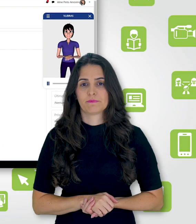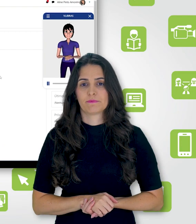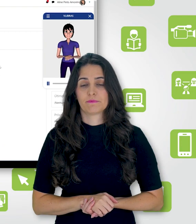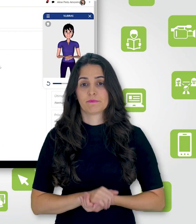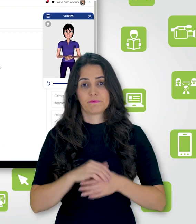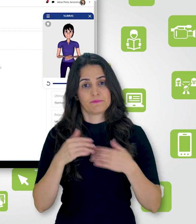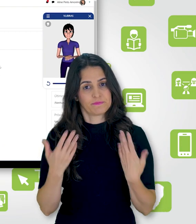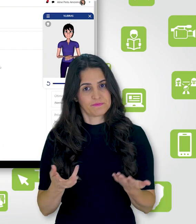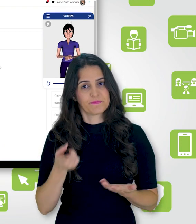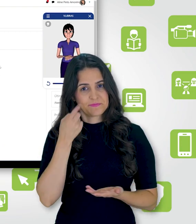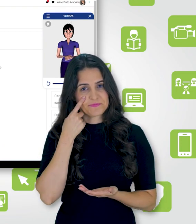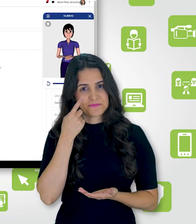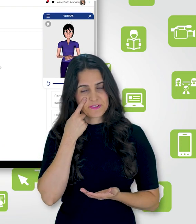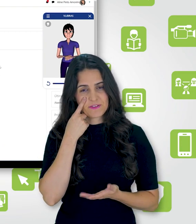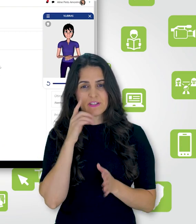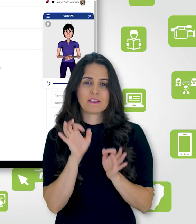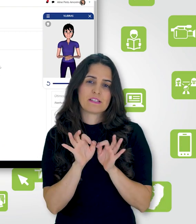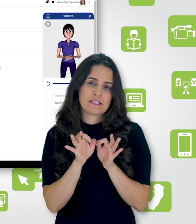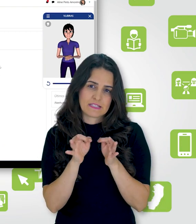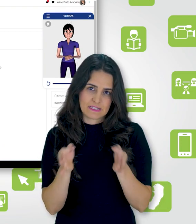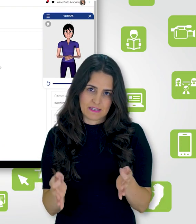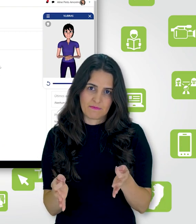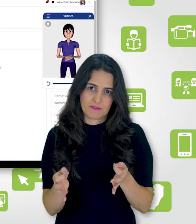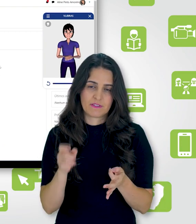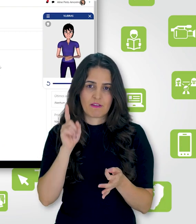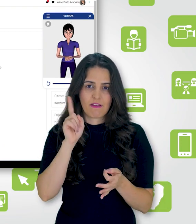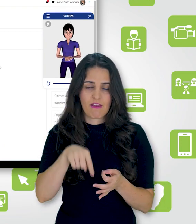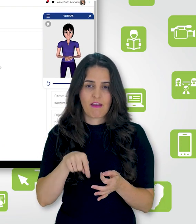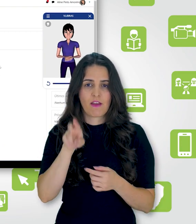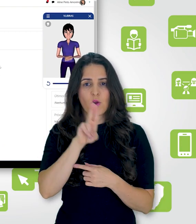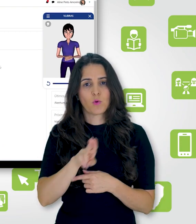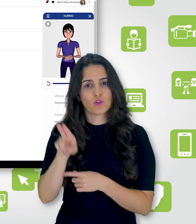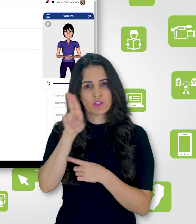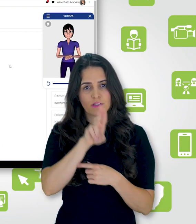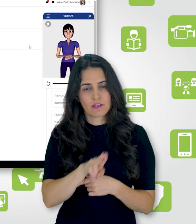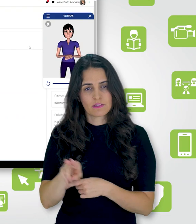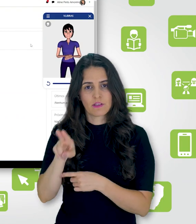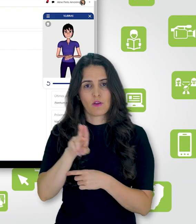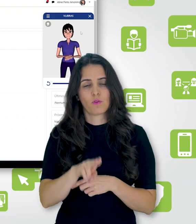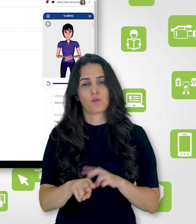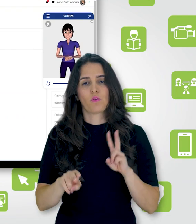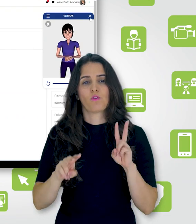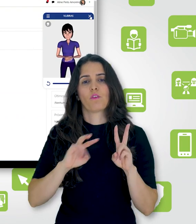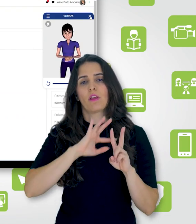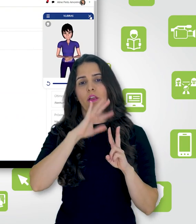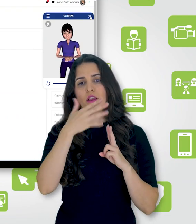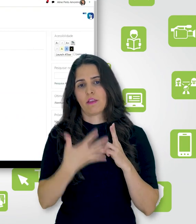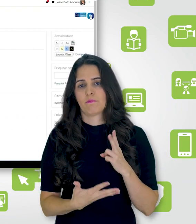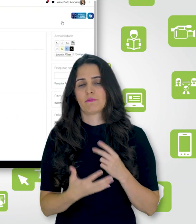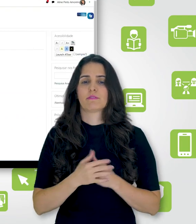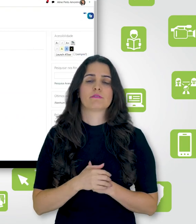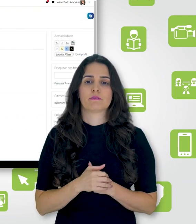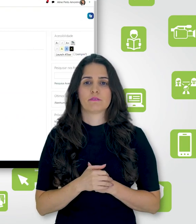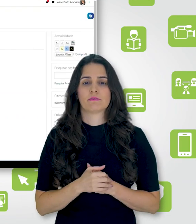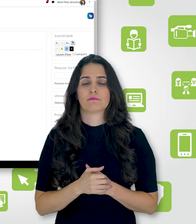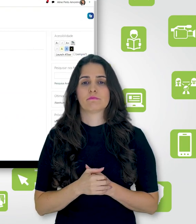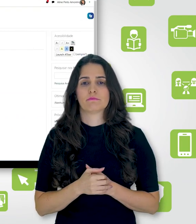Então, de modo simples, essa é a utilização do Vlibras. Porém, veja aqui que para